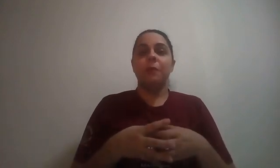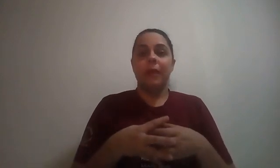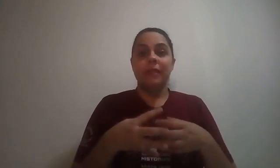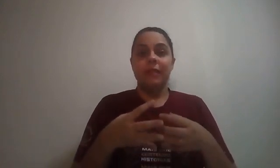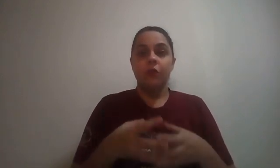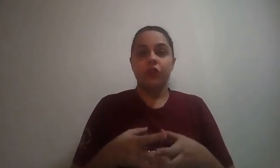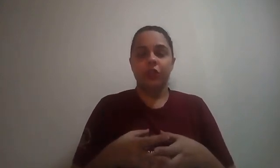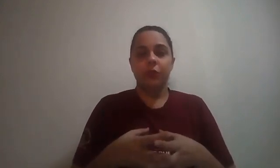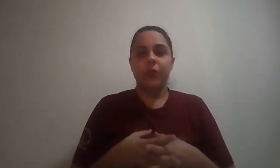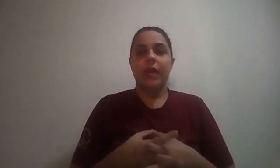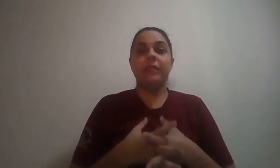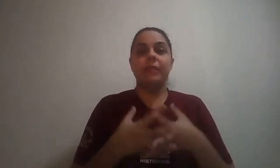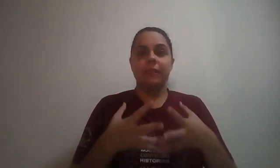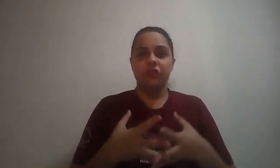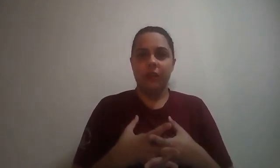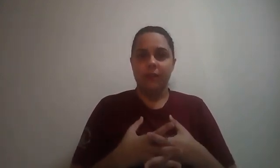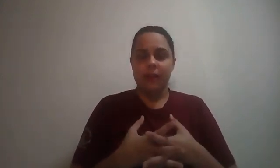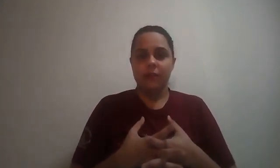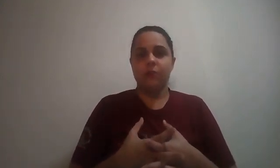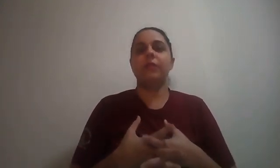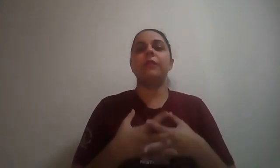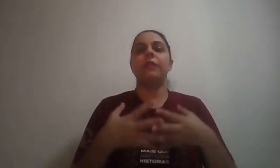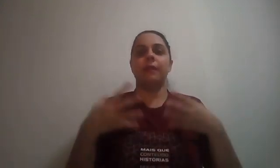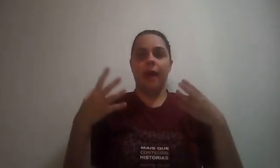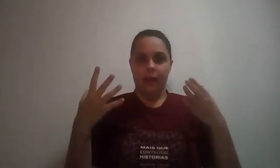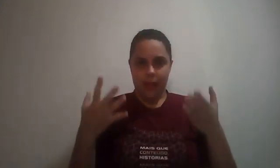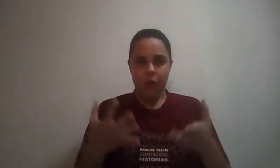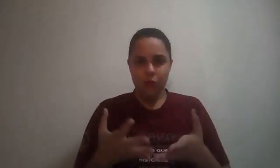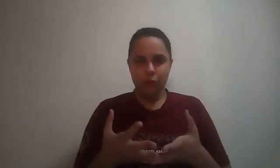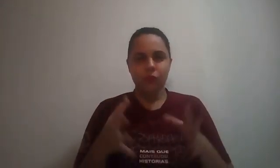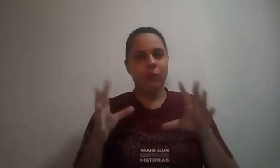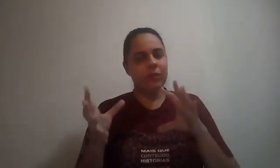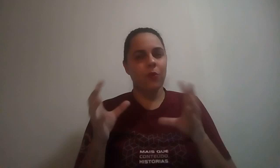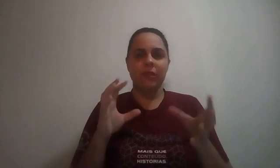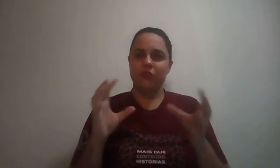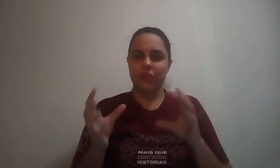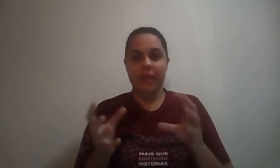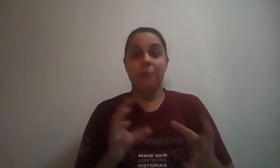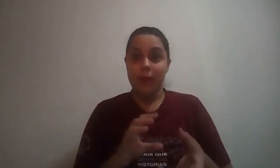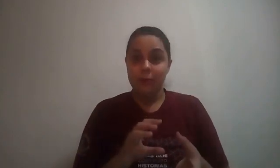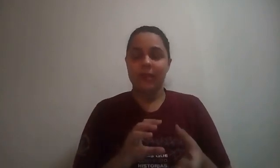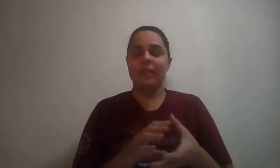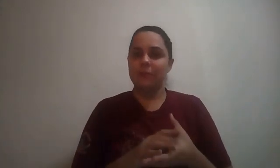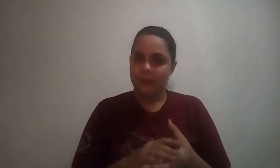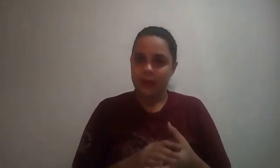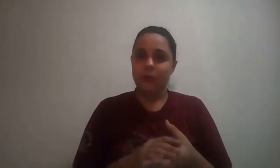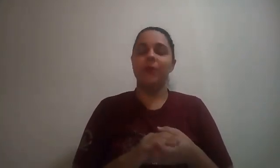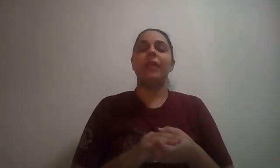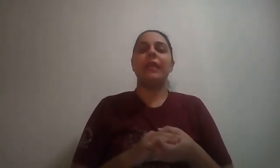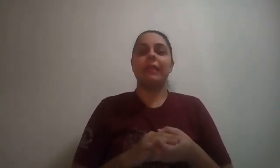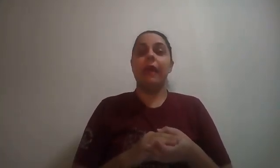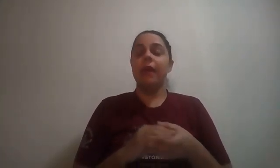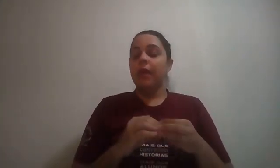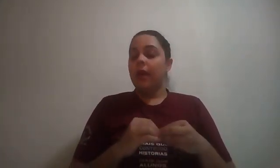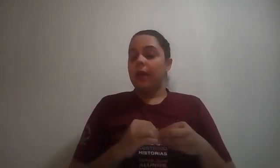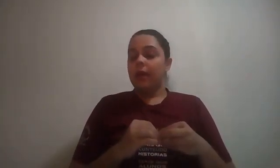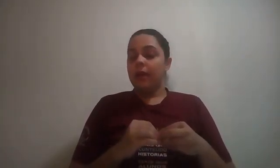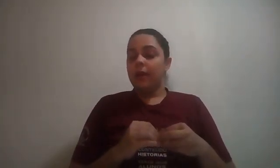para se constituir as grandes navegações, que algumas coisas nós sabemos a respeito, né? E